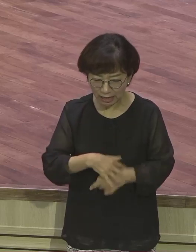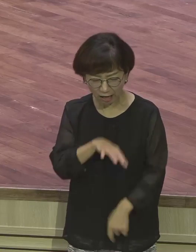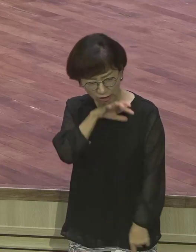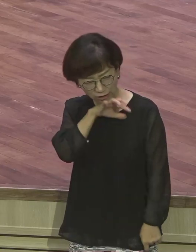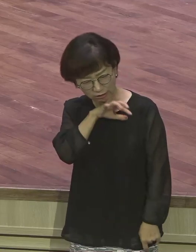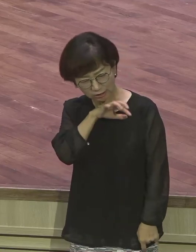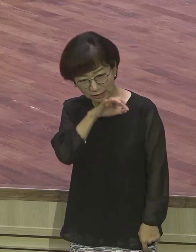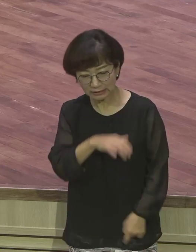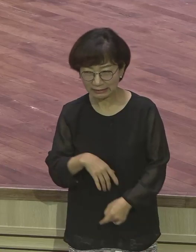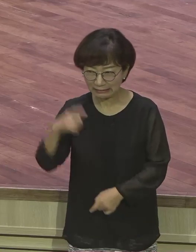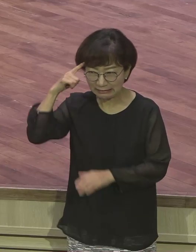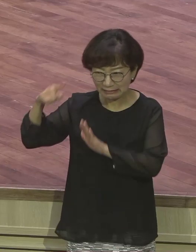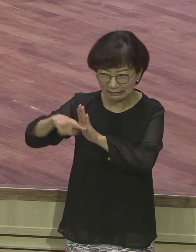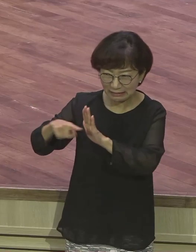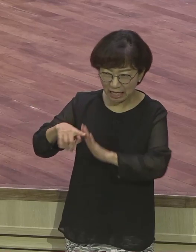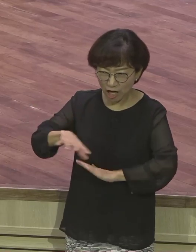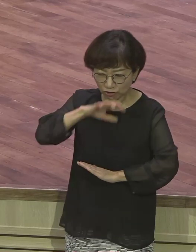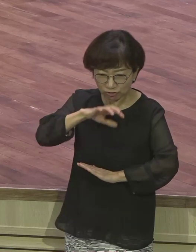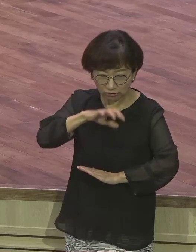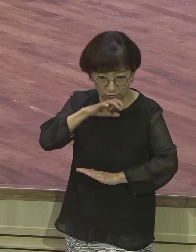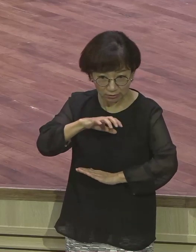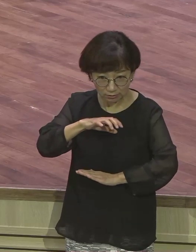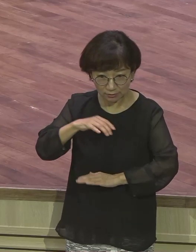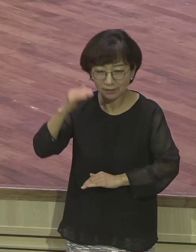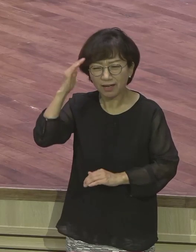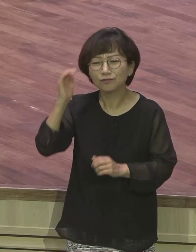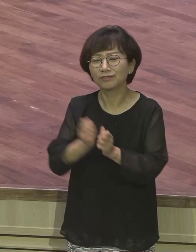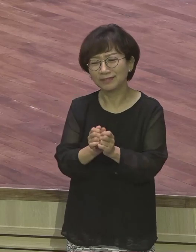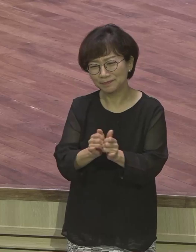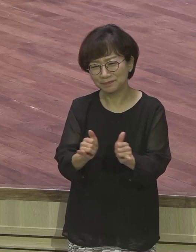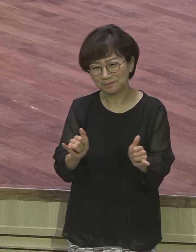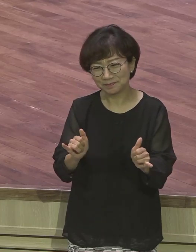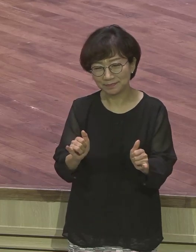같애고요. 불평불만의 교탈기가 한국 사람이 딱 이스라엘하고 똑같아요.